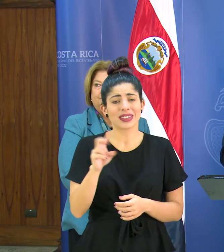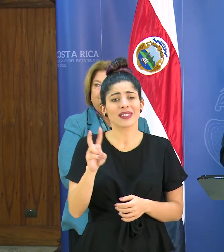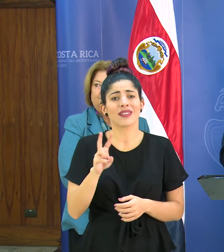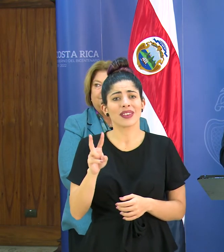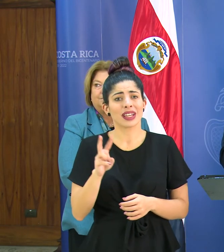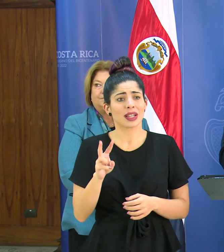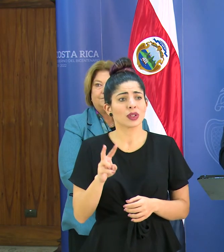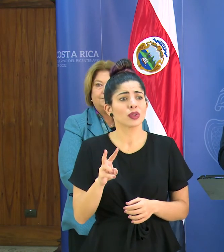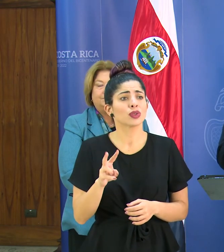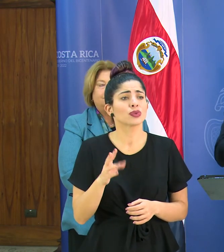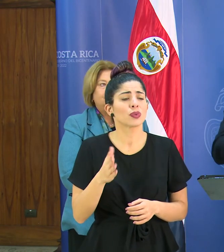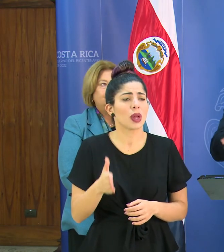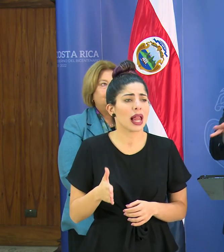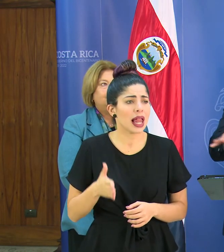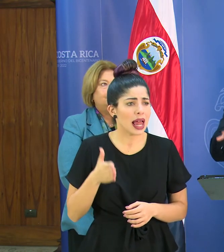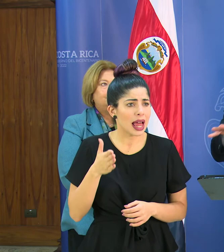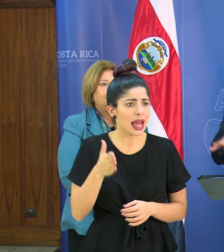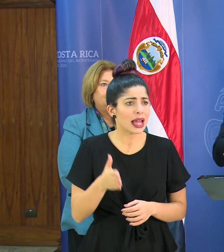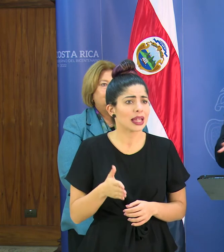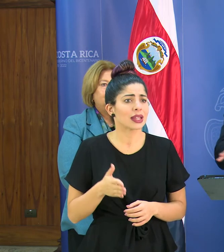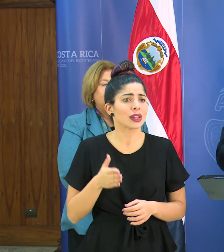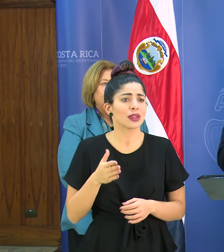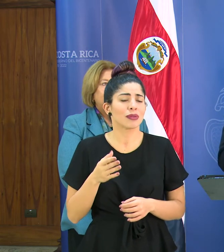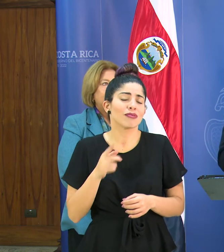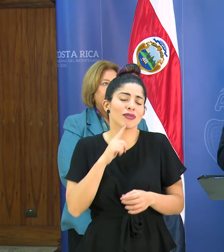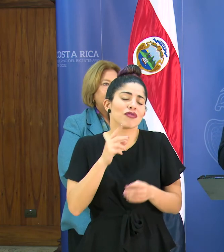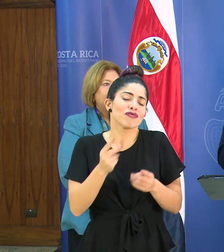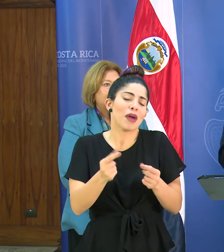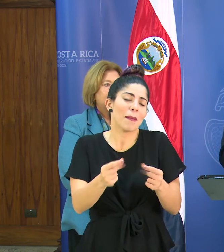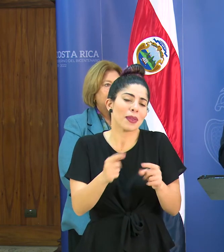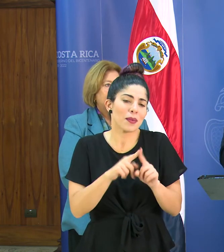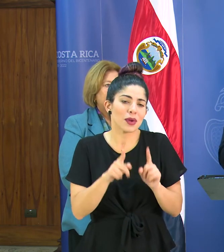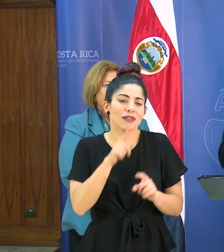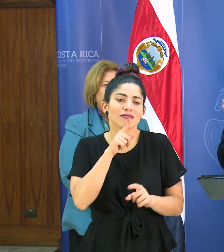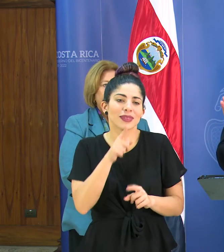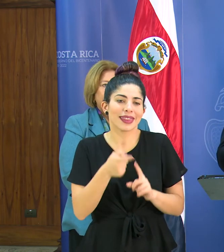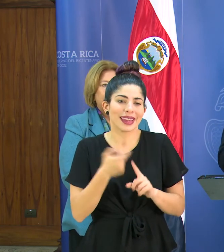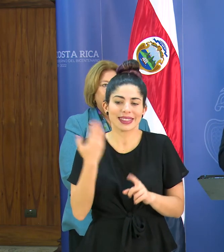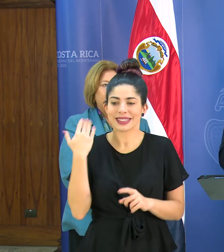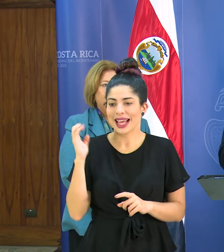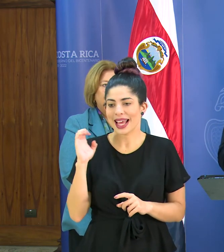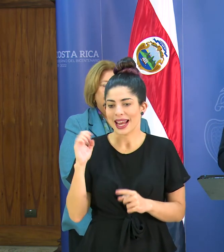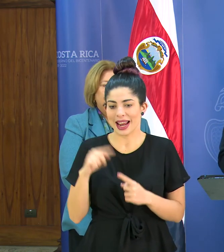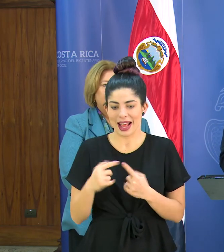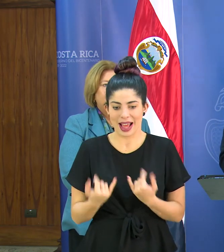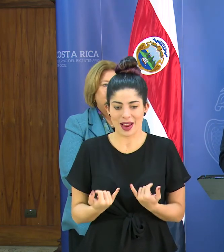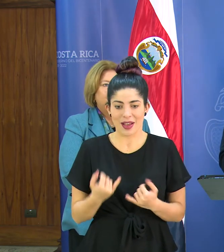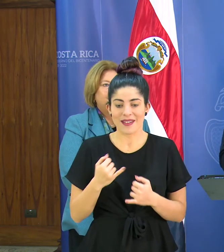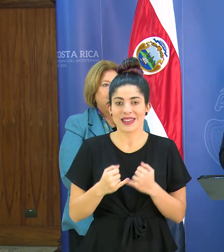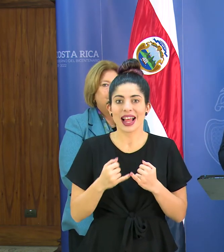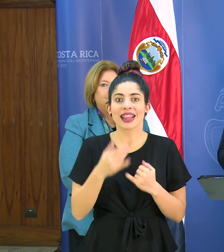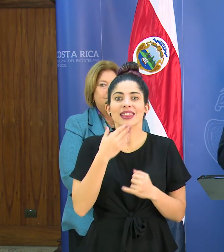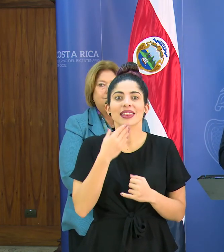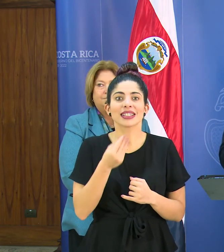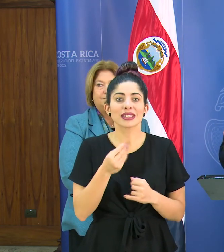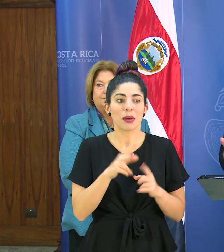lentamente o más bien casi que rápidamente porque en realidad desde enero o finales de diciembre ya lo tenemos